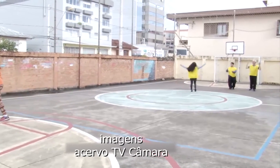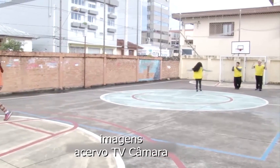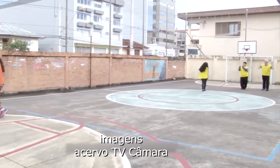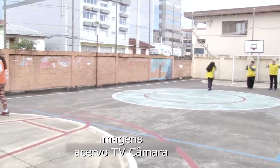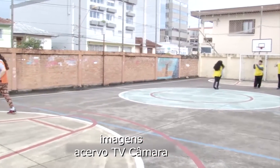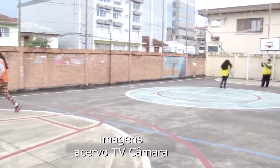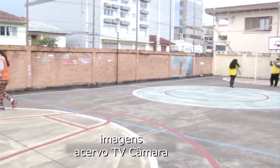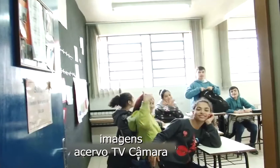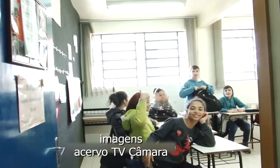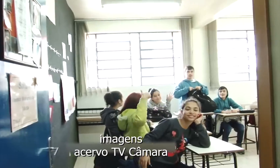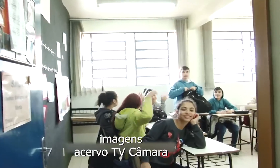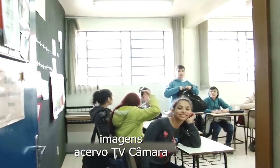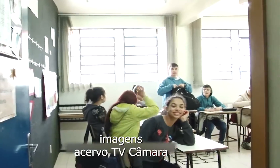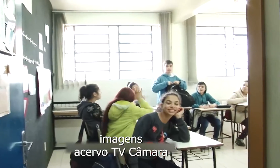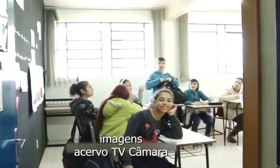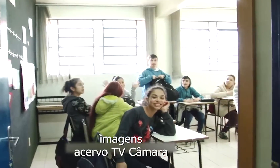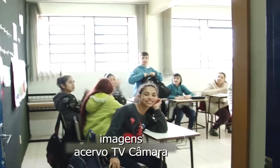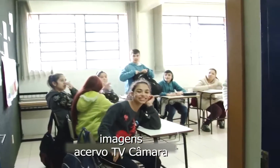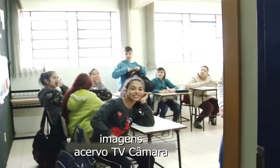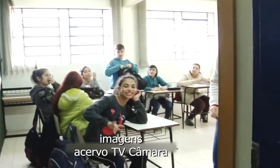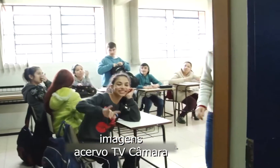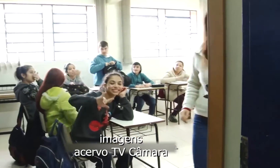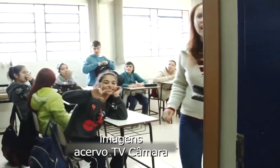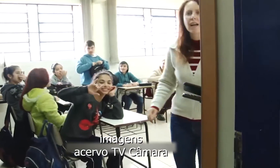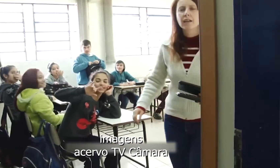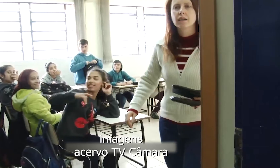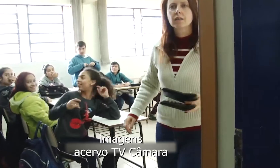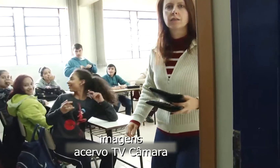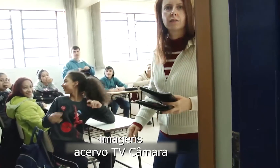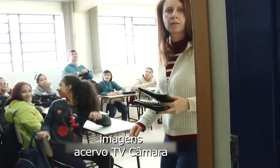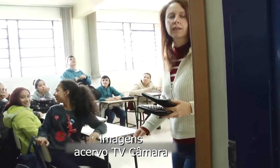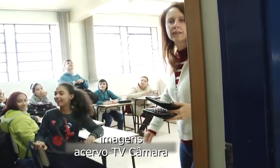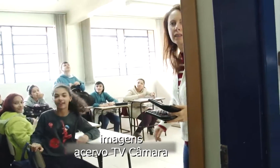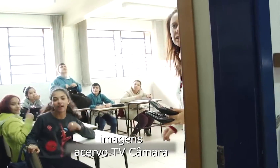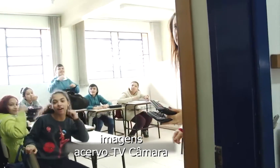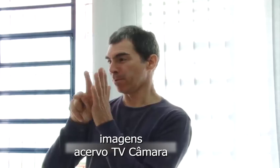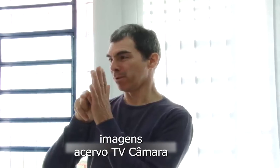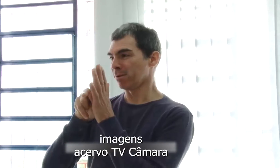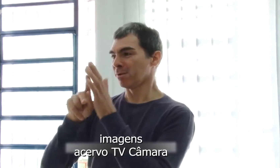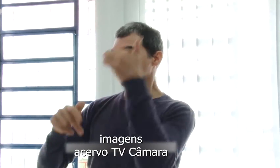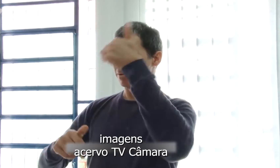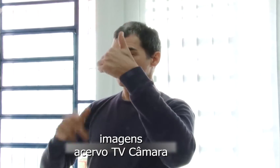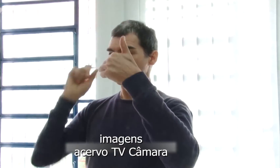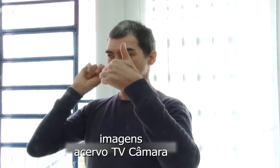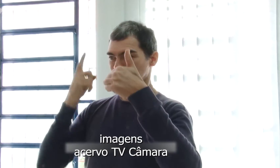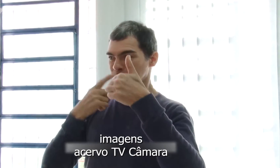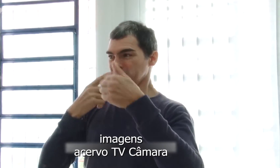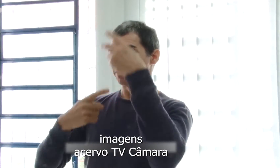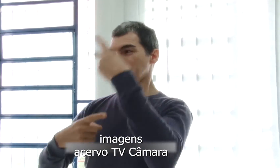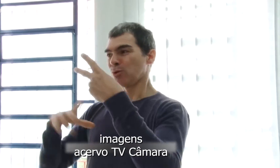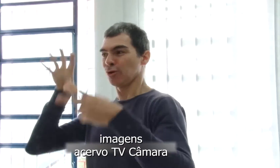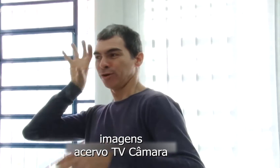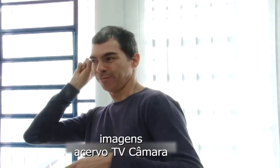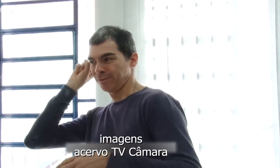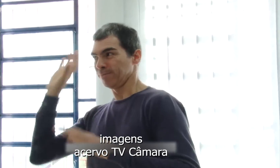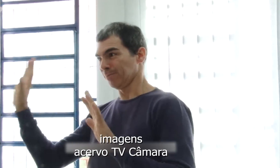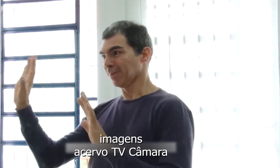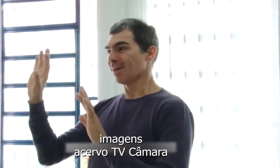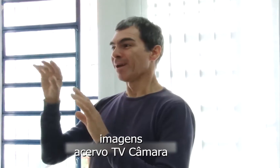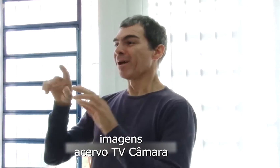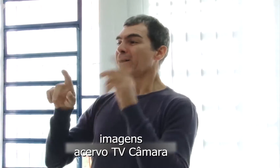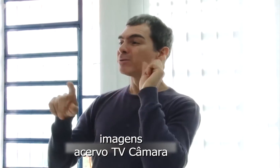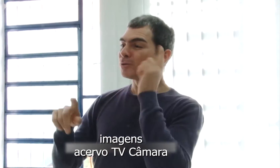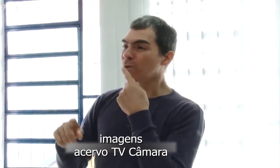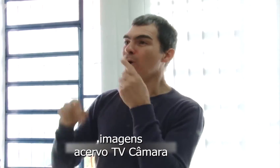país, mas é importante ressaltar que não substitui a modalidade escrita da língua portuguesa. O